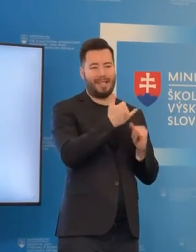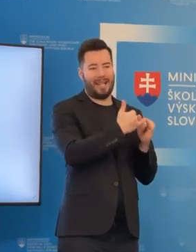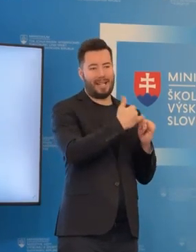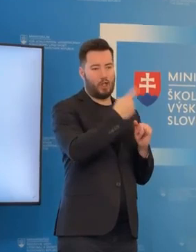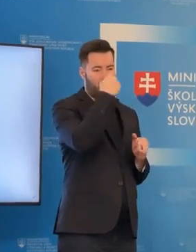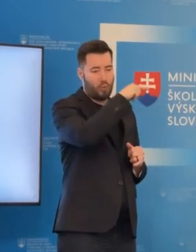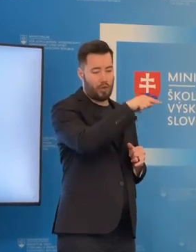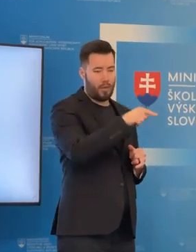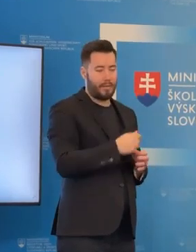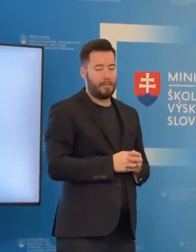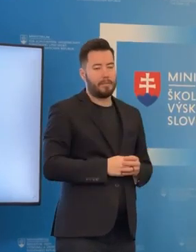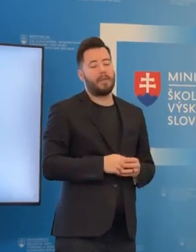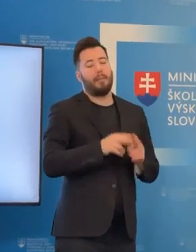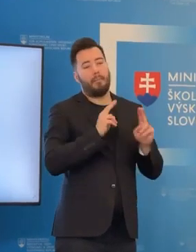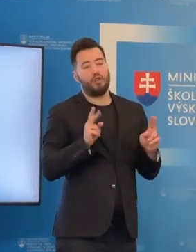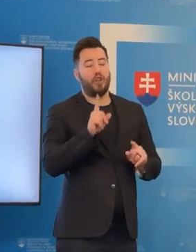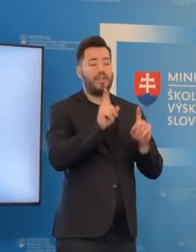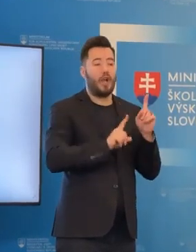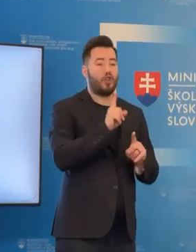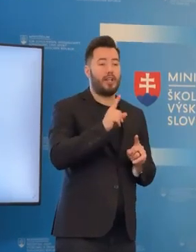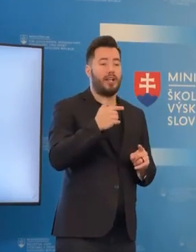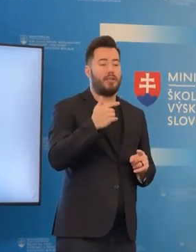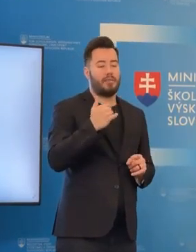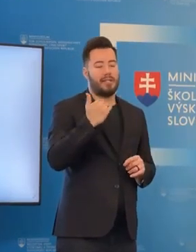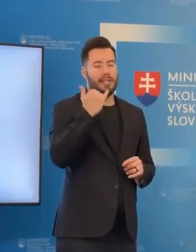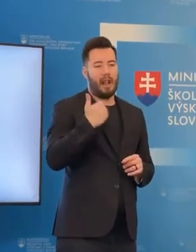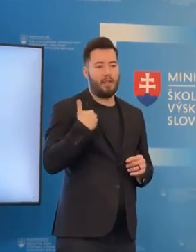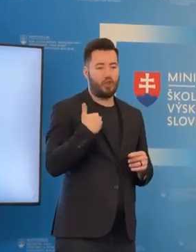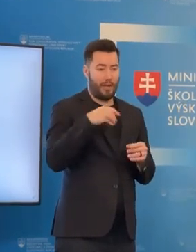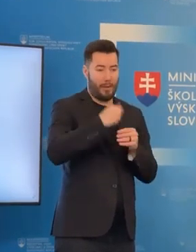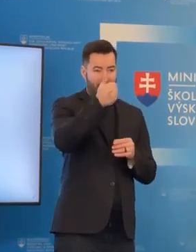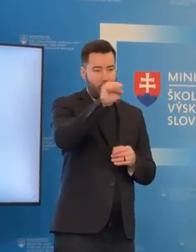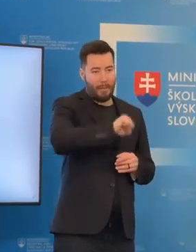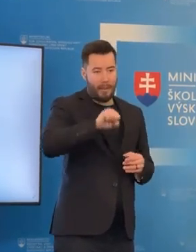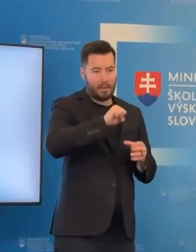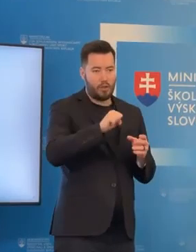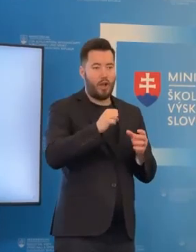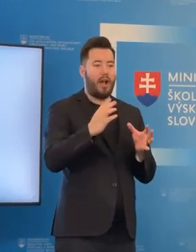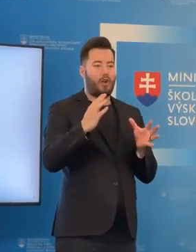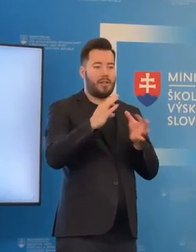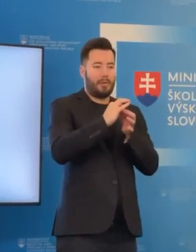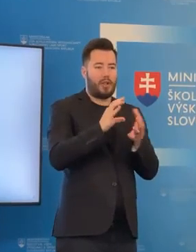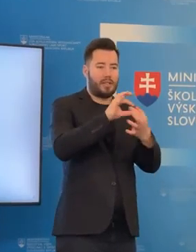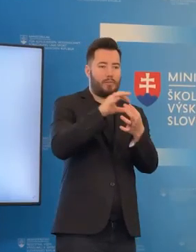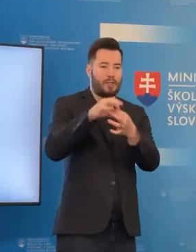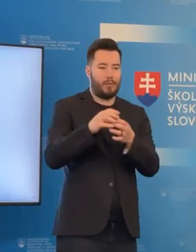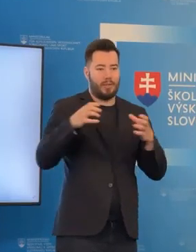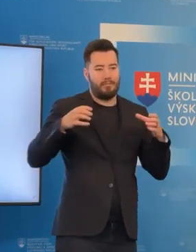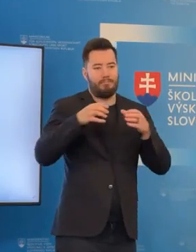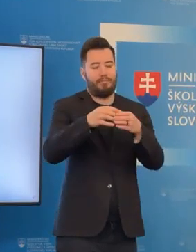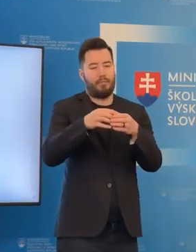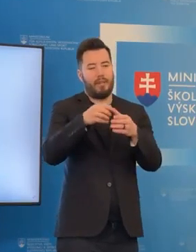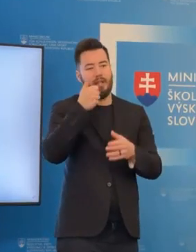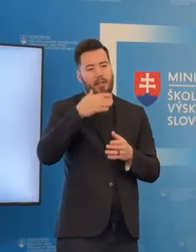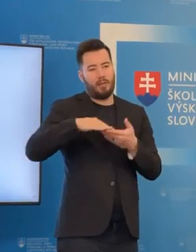predpoklad, že niektoré základné školy v rámci miesta samozrejme, že spájajú a títo žiaci sú v rámci toho jazykového kurzu vzdelávané spoločne.